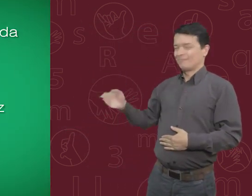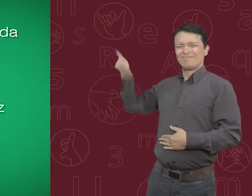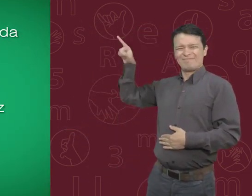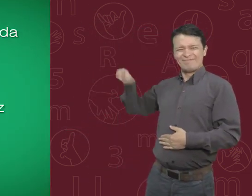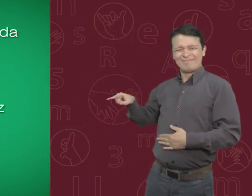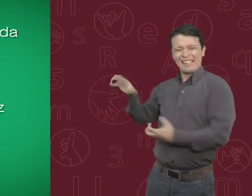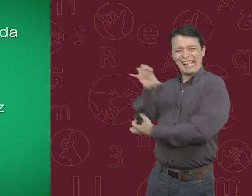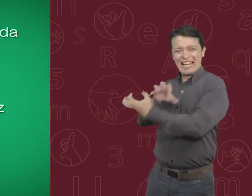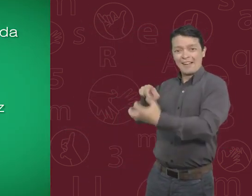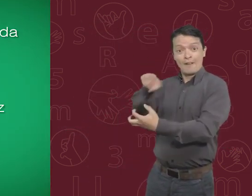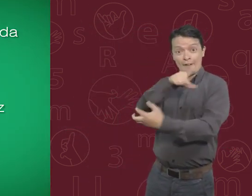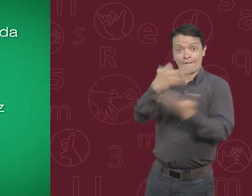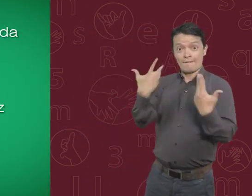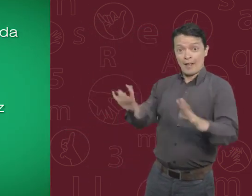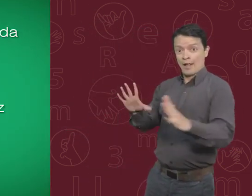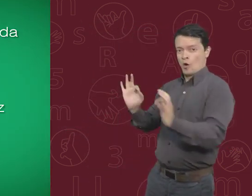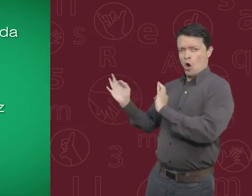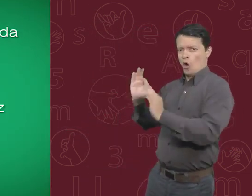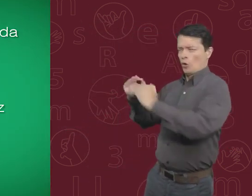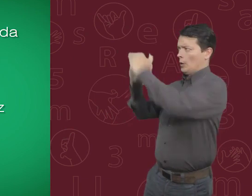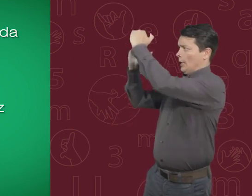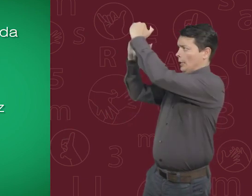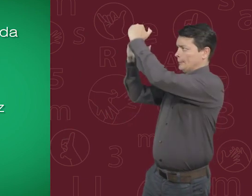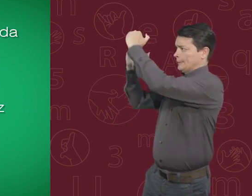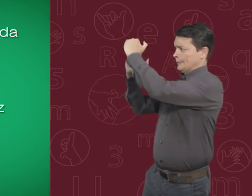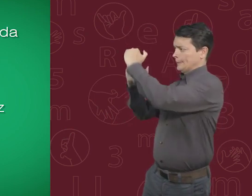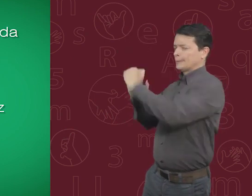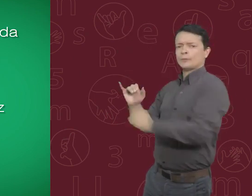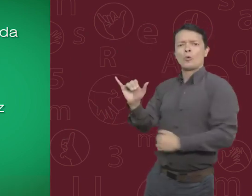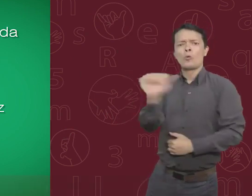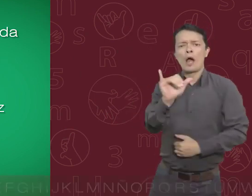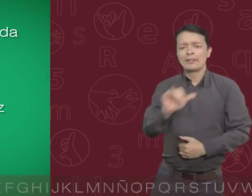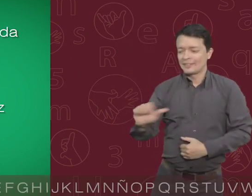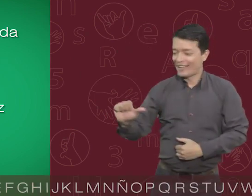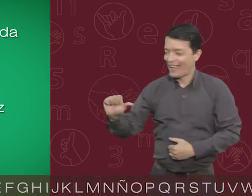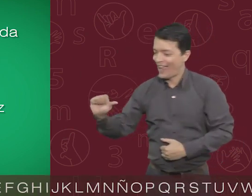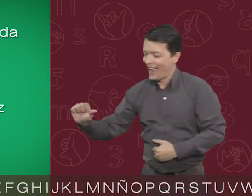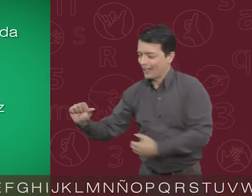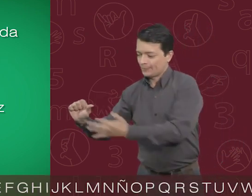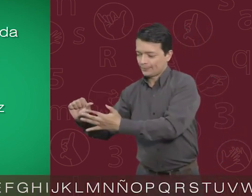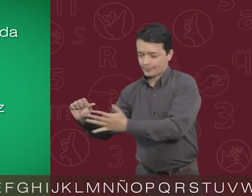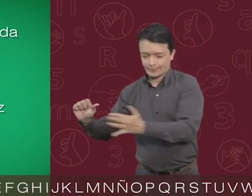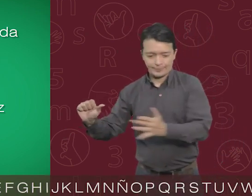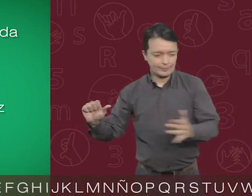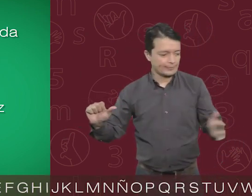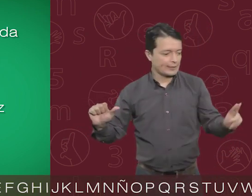aquí se encuentran los apellidos en desorden. El objetivo es organizarlo en orden alfabético.